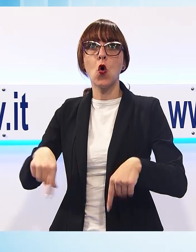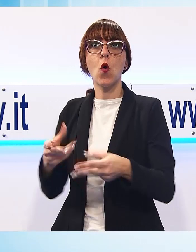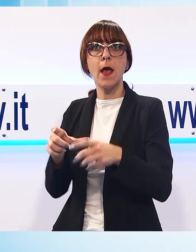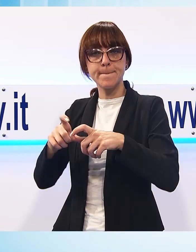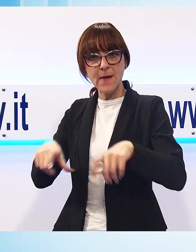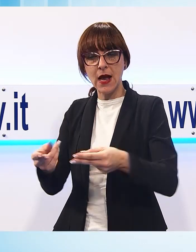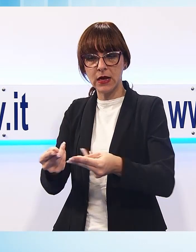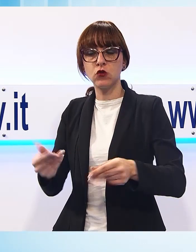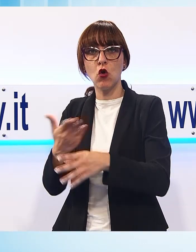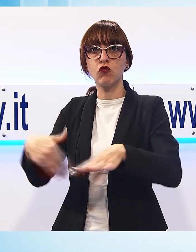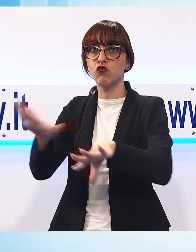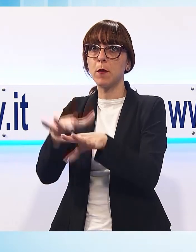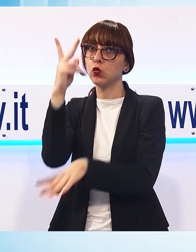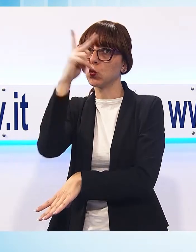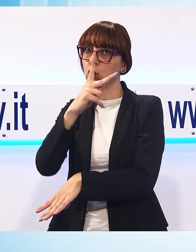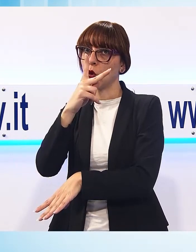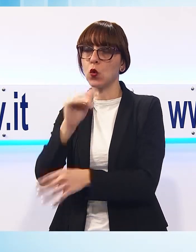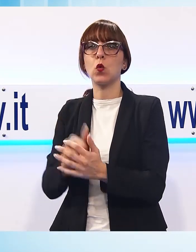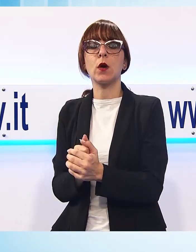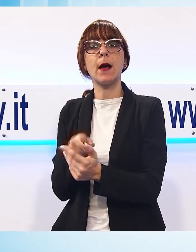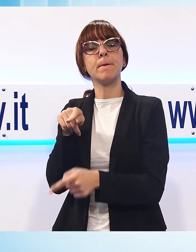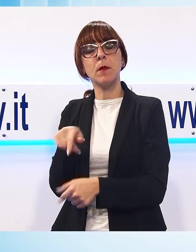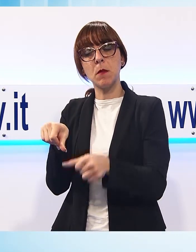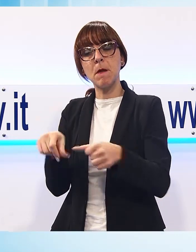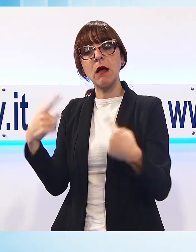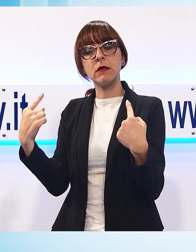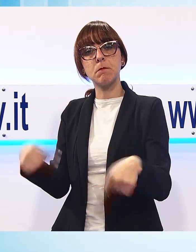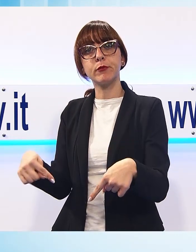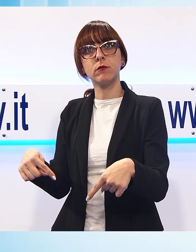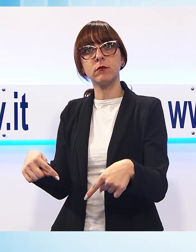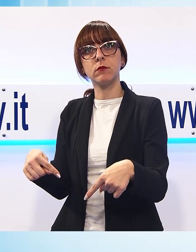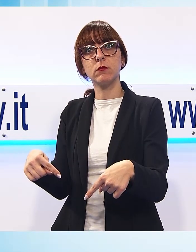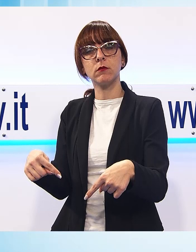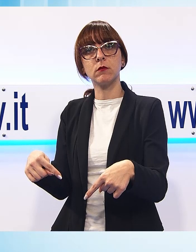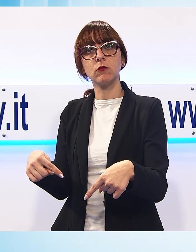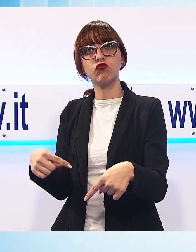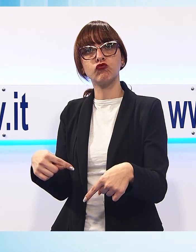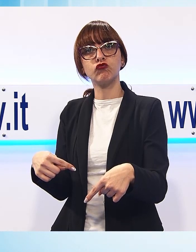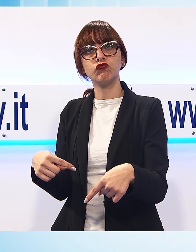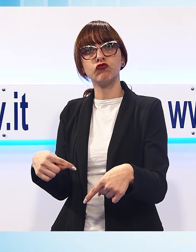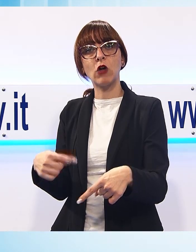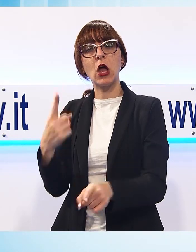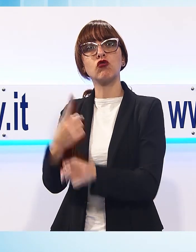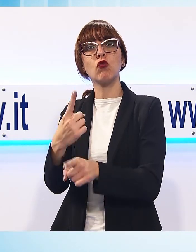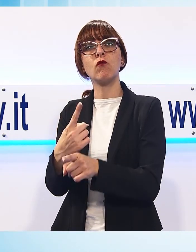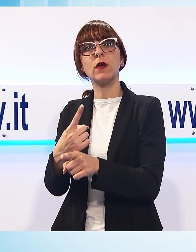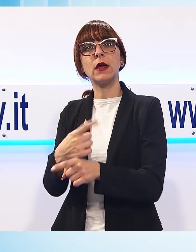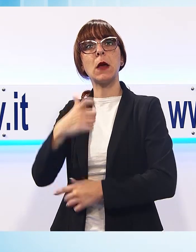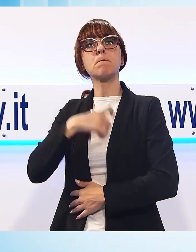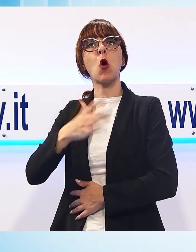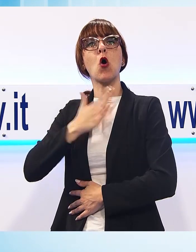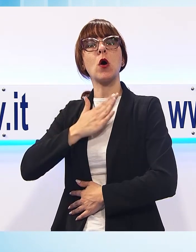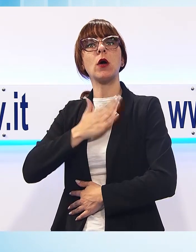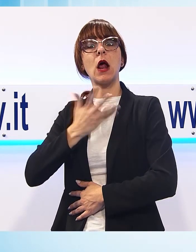soprattutto su Lucam e in tutta la Toscana e sulla base di questo abbiamo anche dei doveri morali nel sostenere chi fa